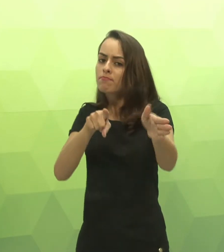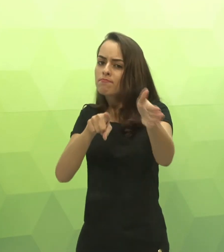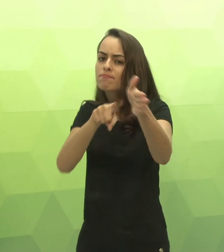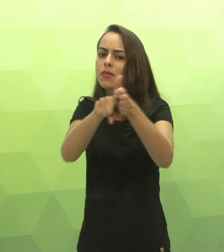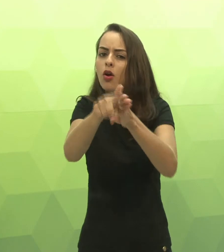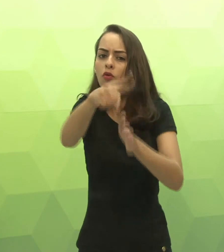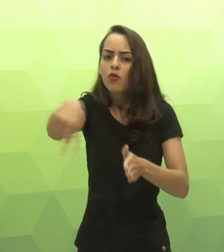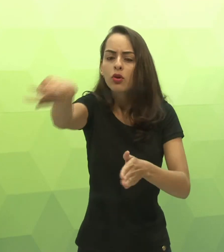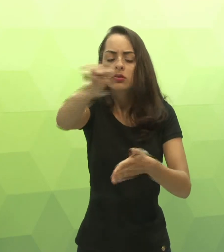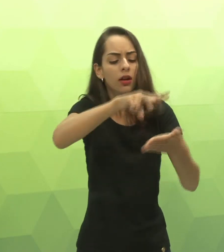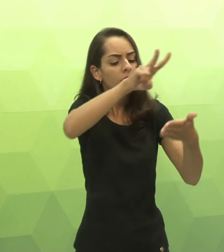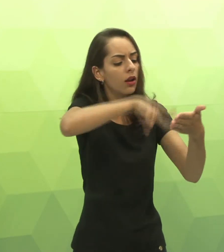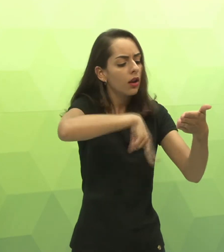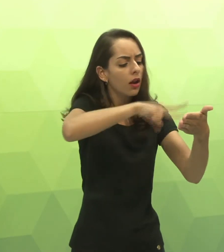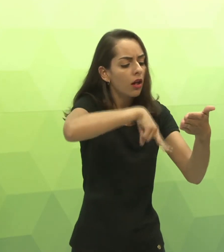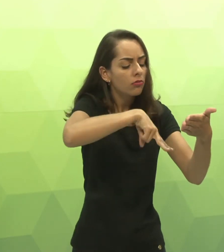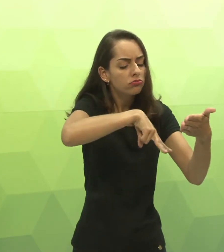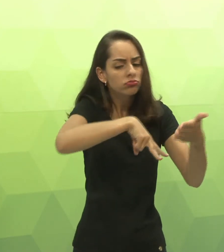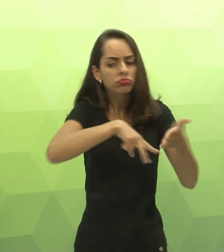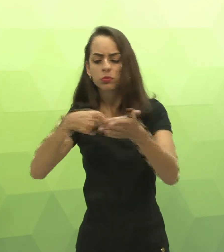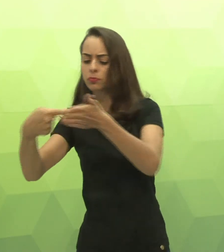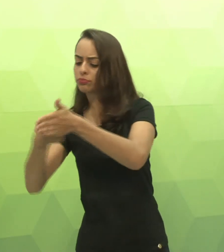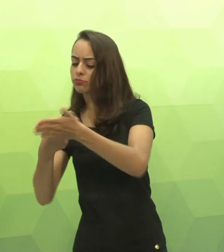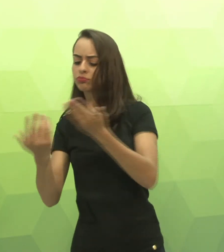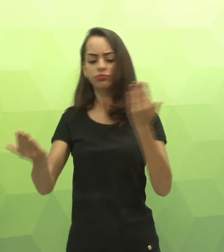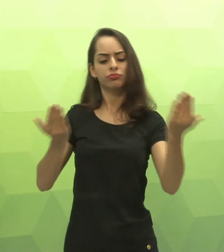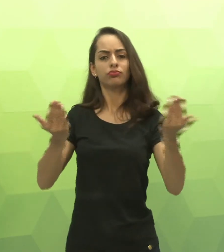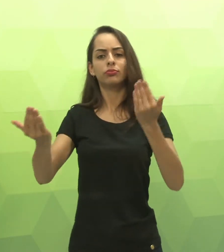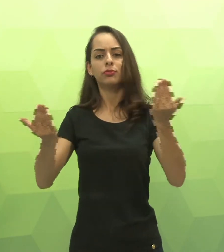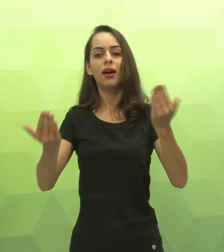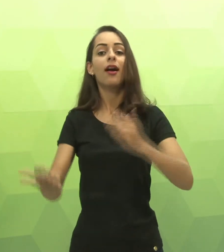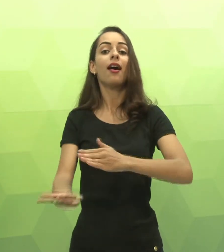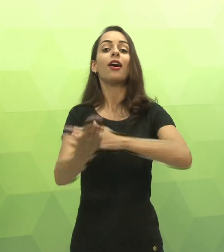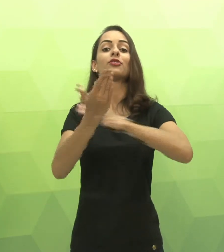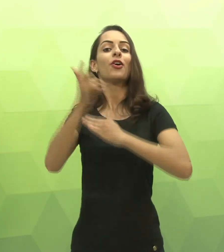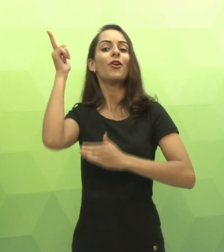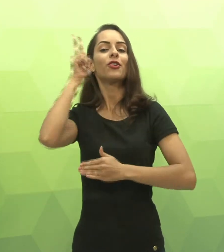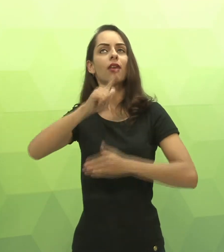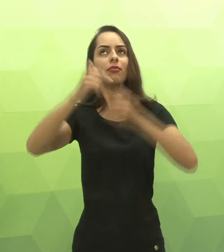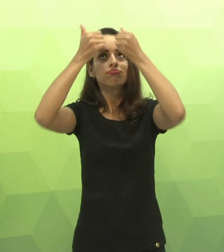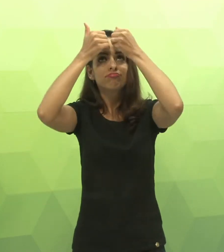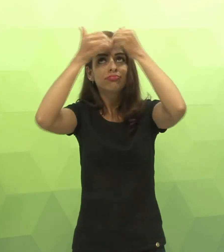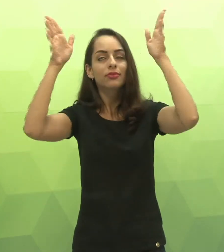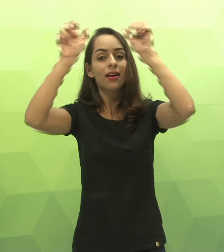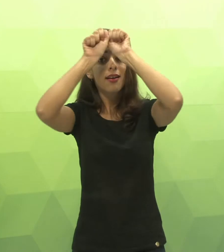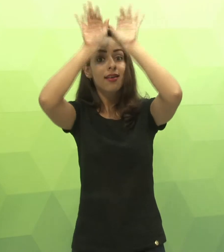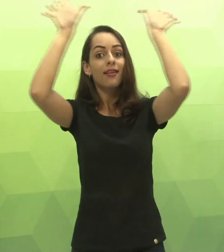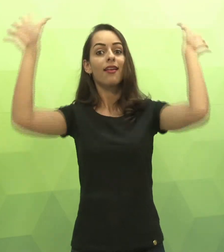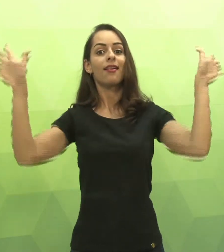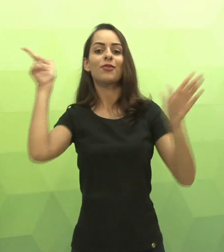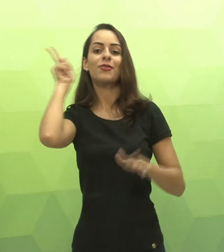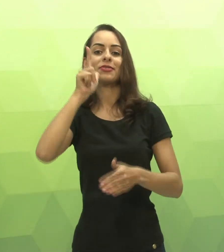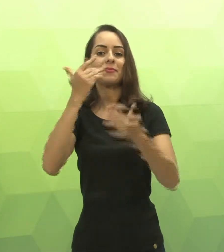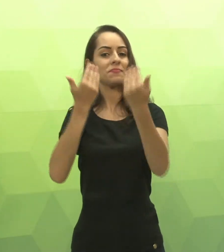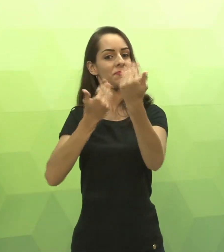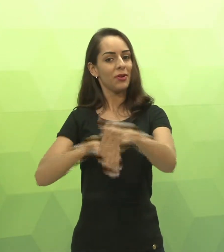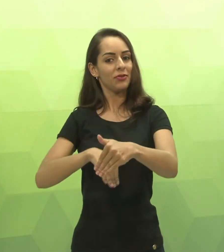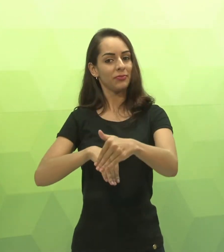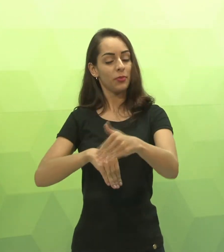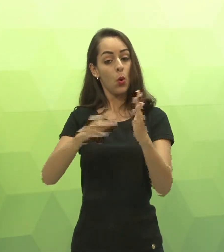E também com perguntas, para que você leia e faça a ligação das perguntas com o texto básico. E isso irá auxiliá-lo para fazer a prova.